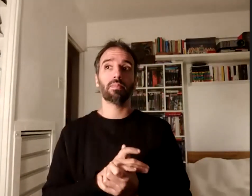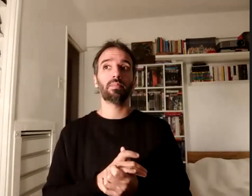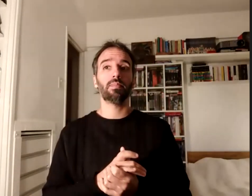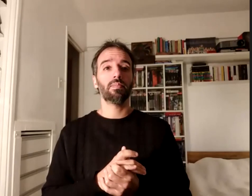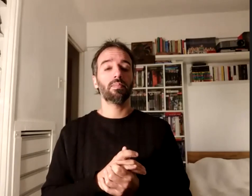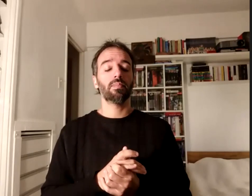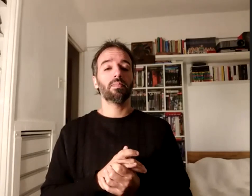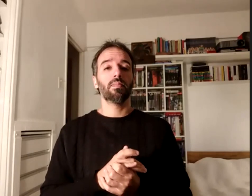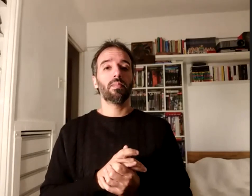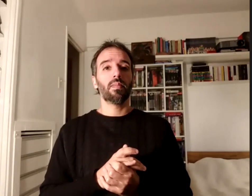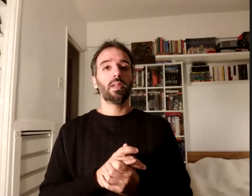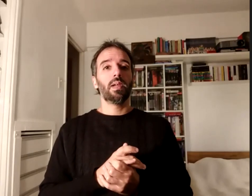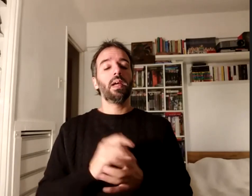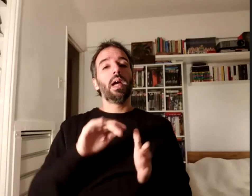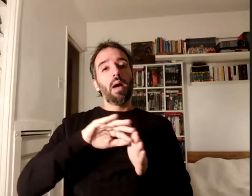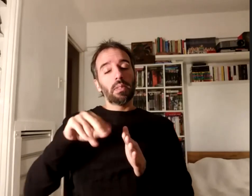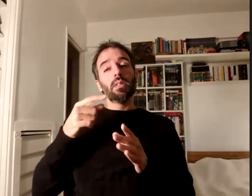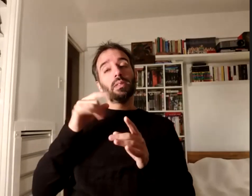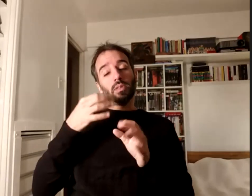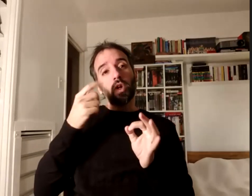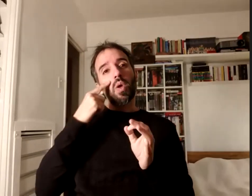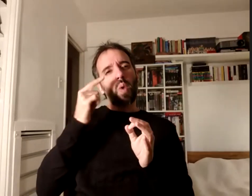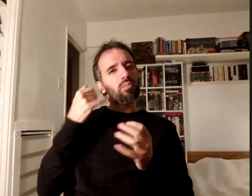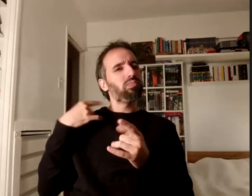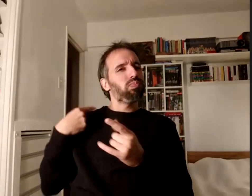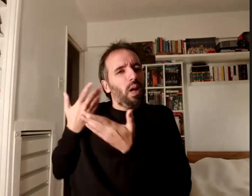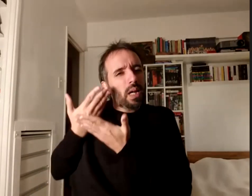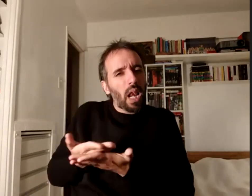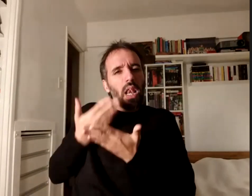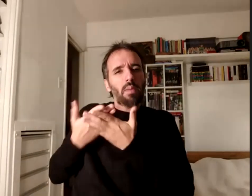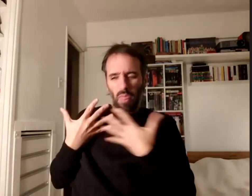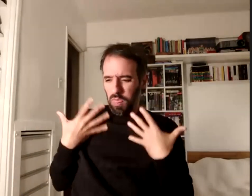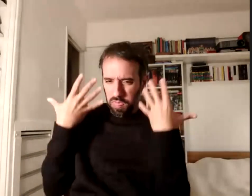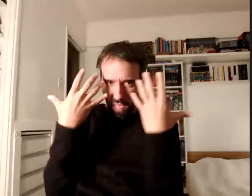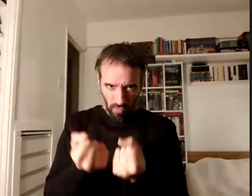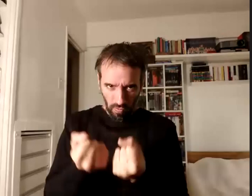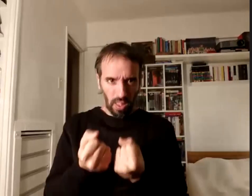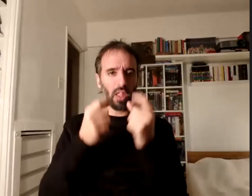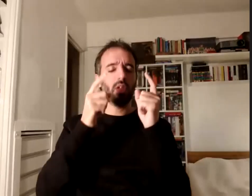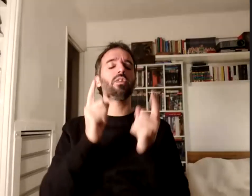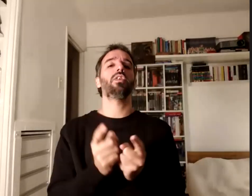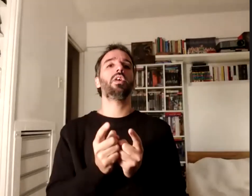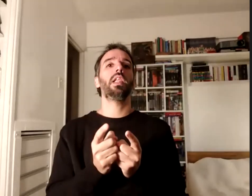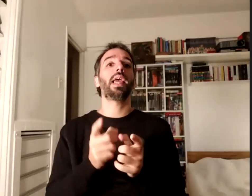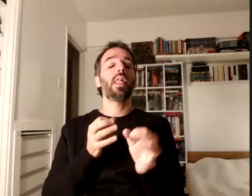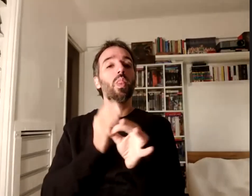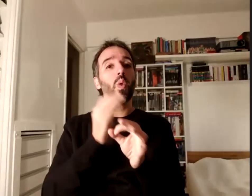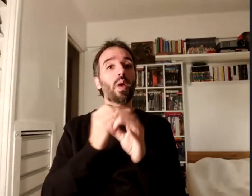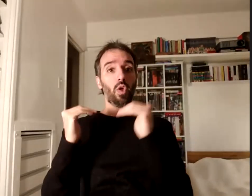hayamos declamado, sostenido y defendido que la educación superior forma parte, integra el